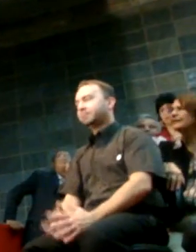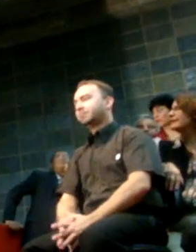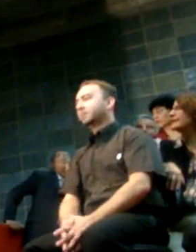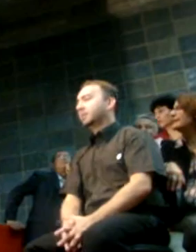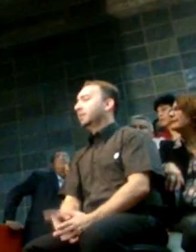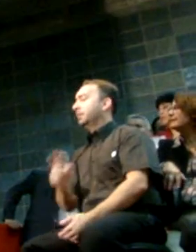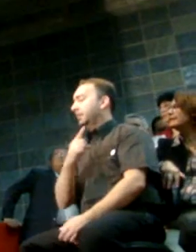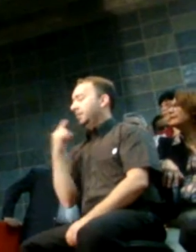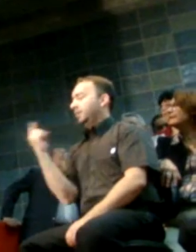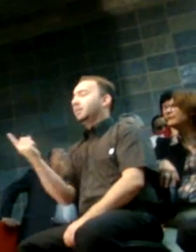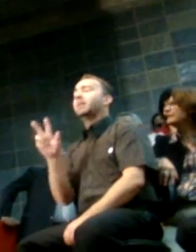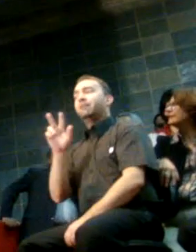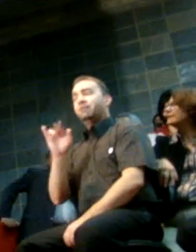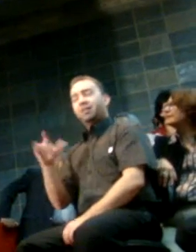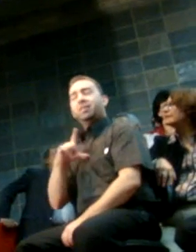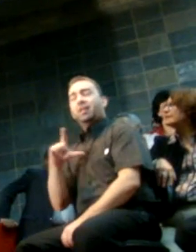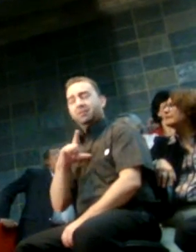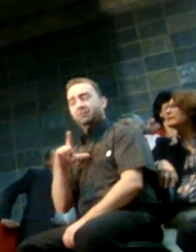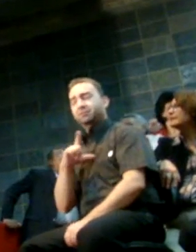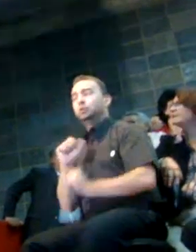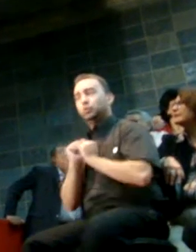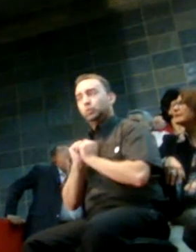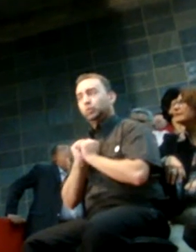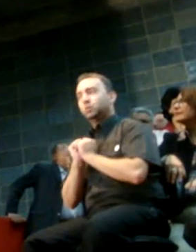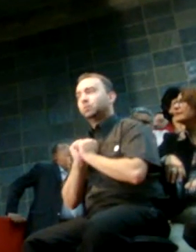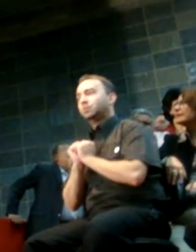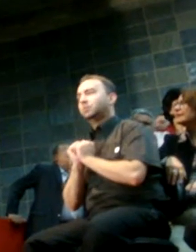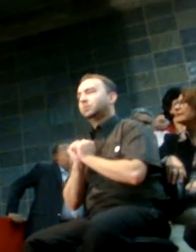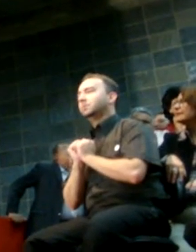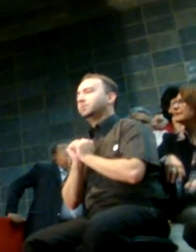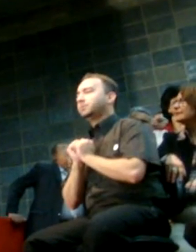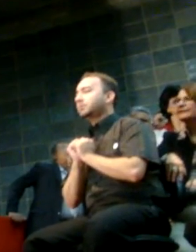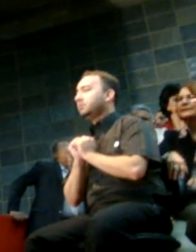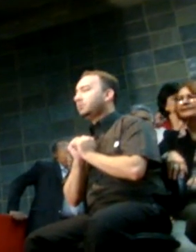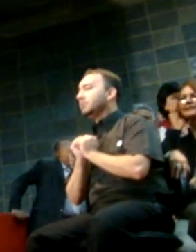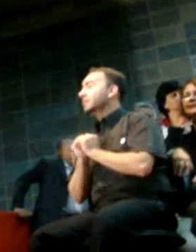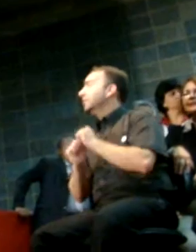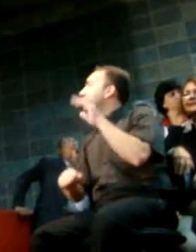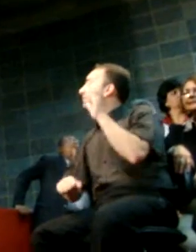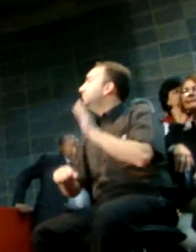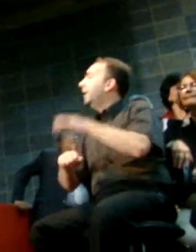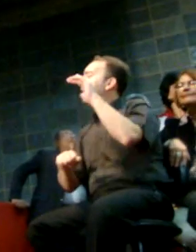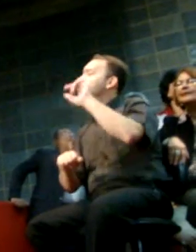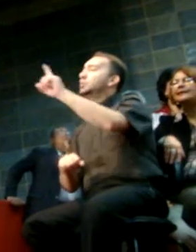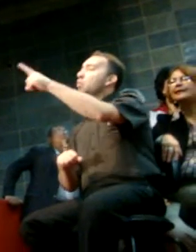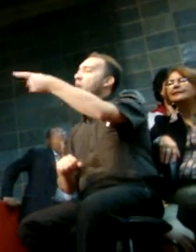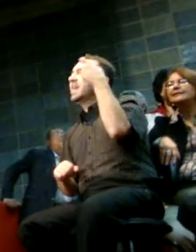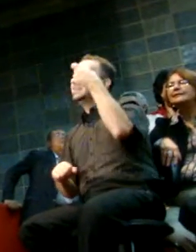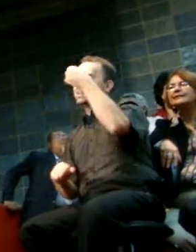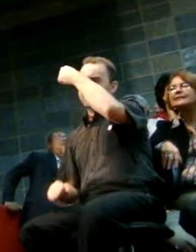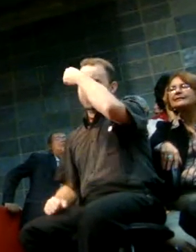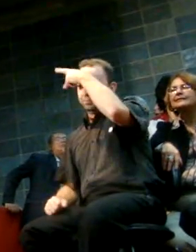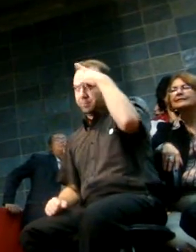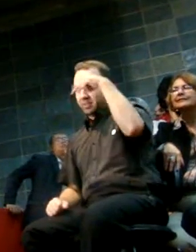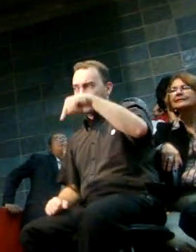Nós vamos ter ao nosso lado, na verdade, mais um ex-prefeito de Belo